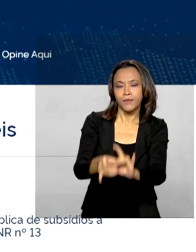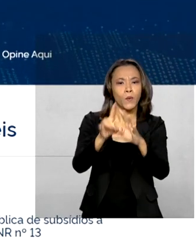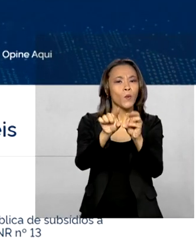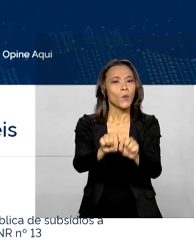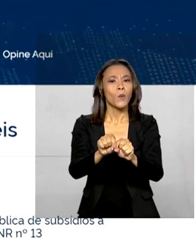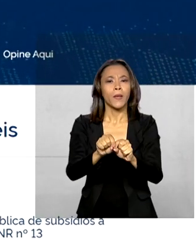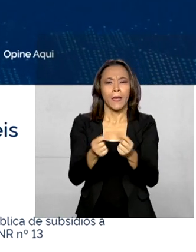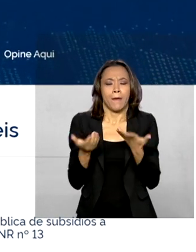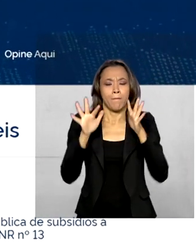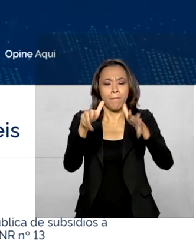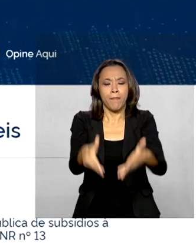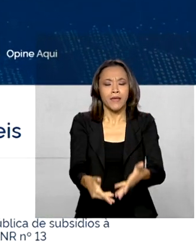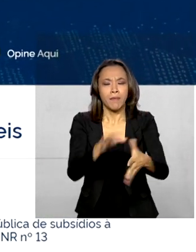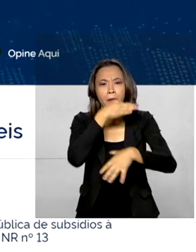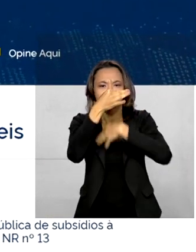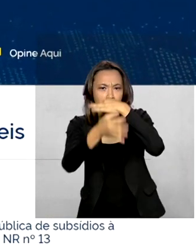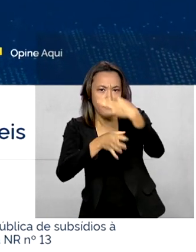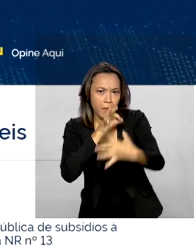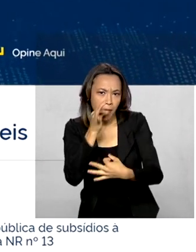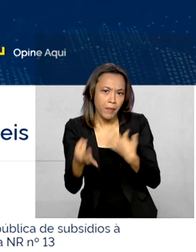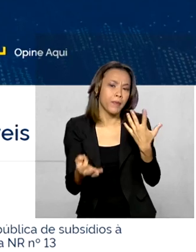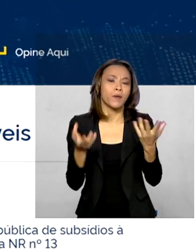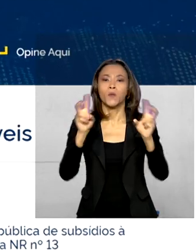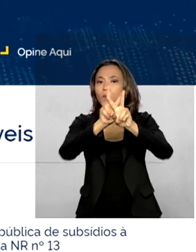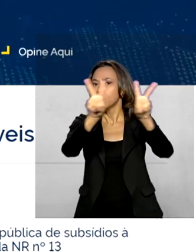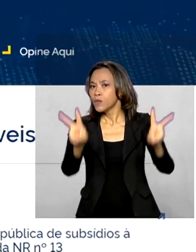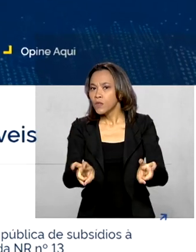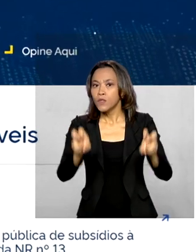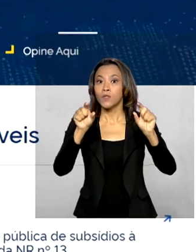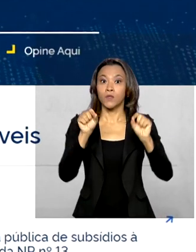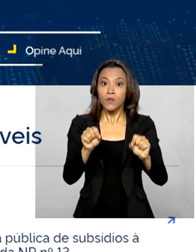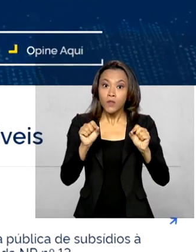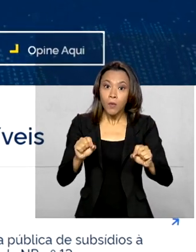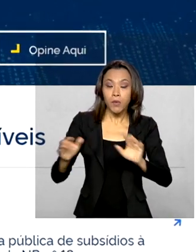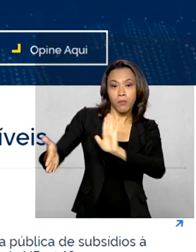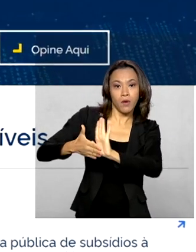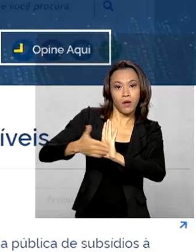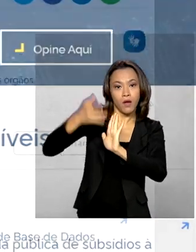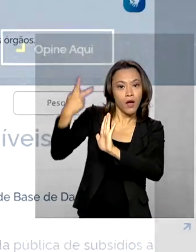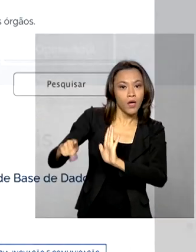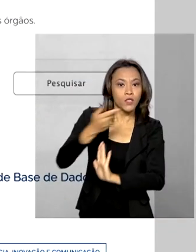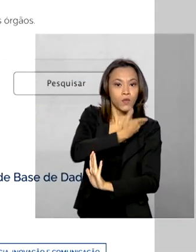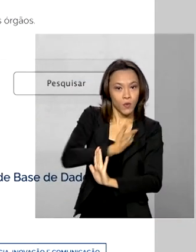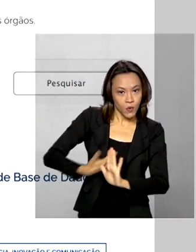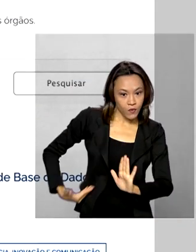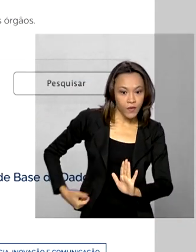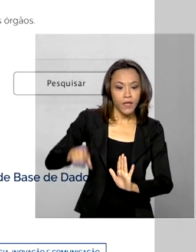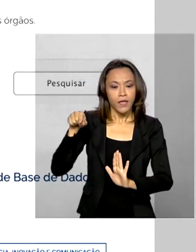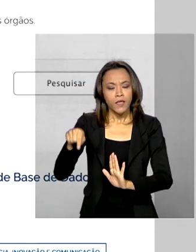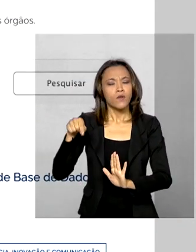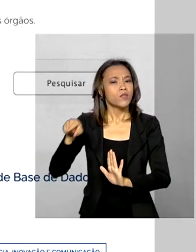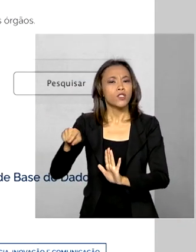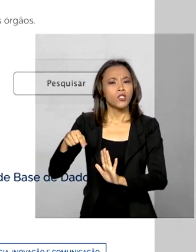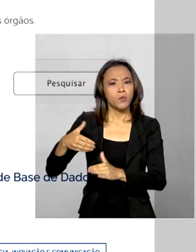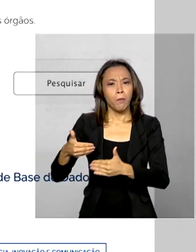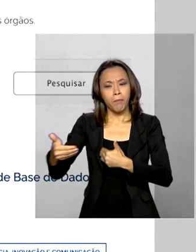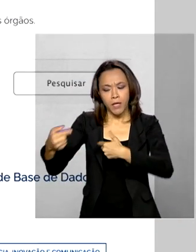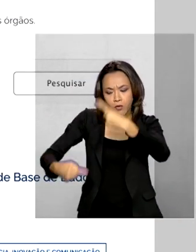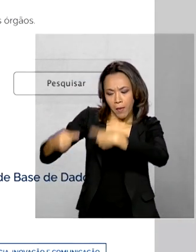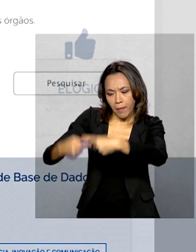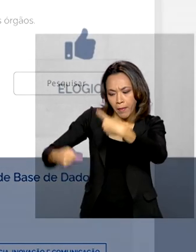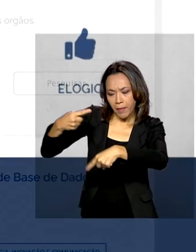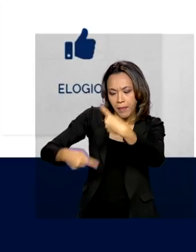de consultas e audiências públicas e opinar sobre medidas elaboradas pelo governo ainda na fase de construção dessas